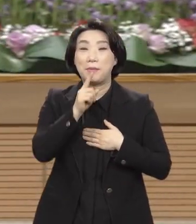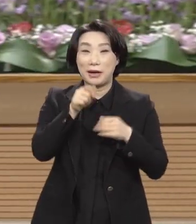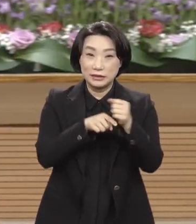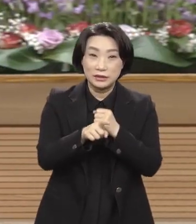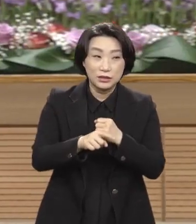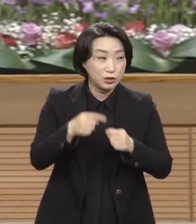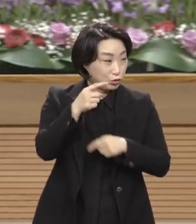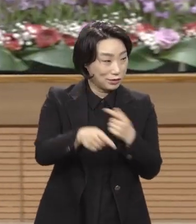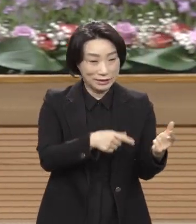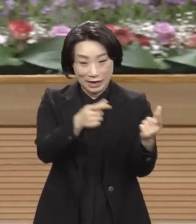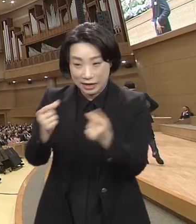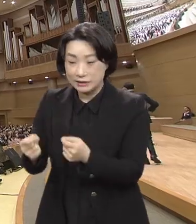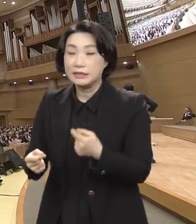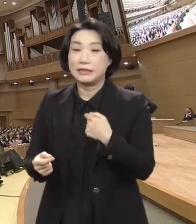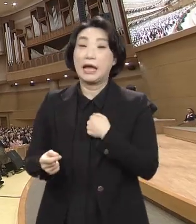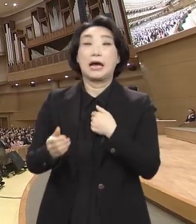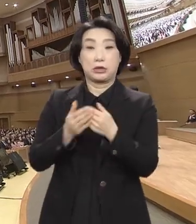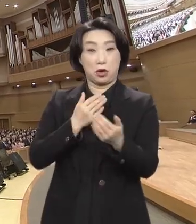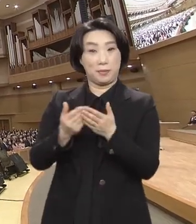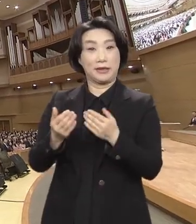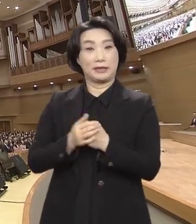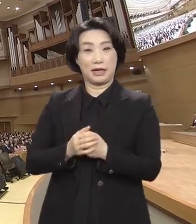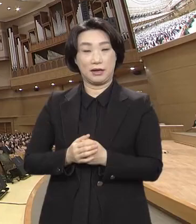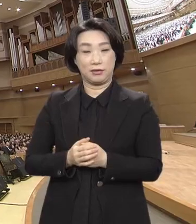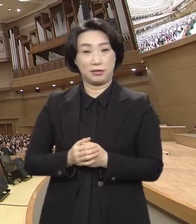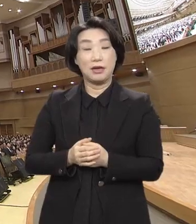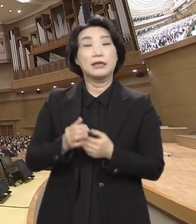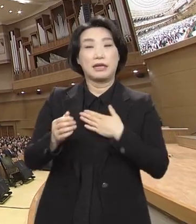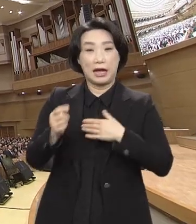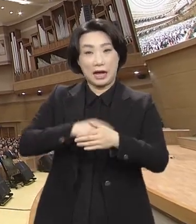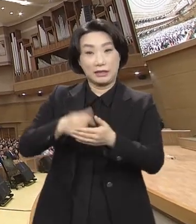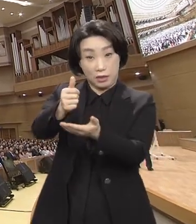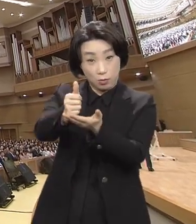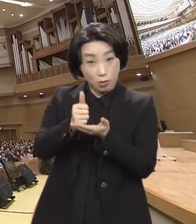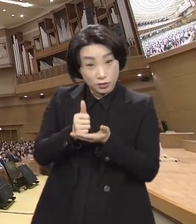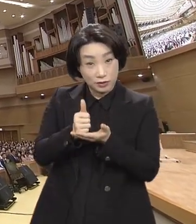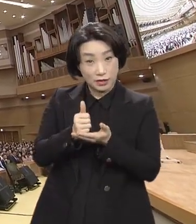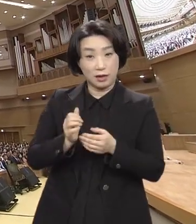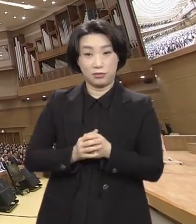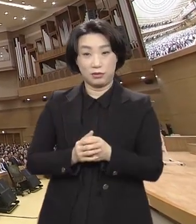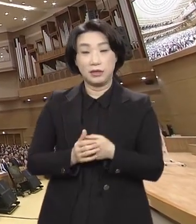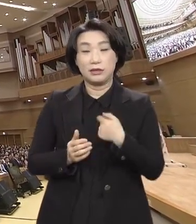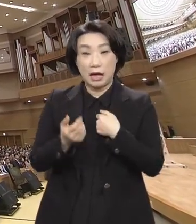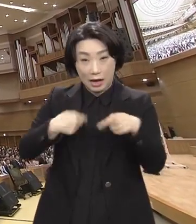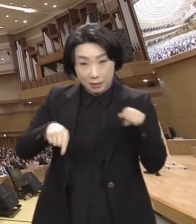경험했다. 모셨다. 나와 함께 계시다.